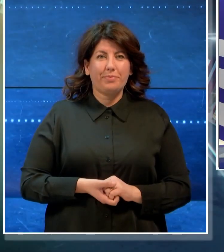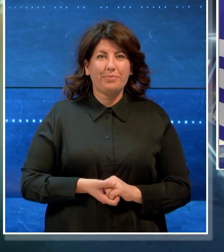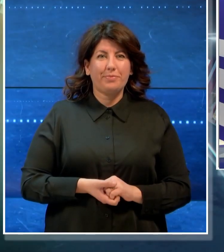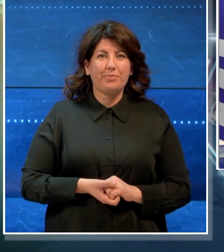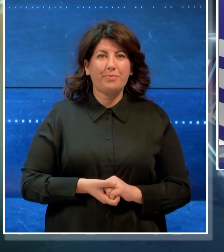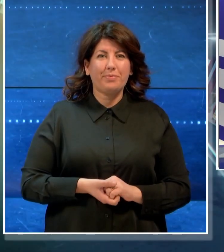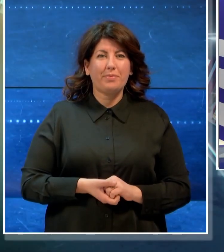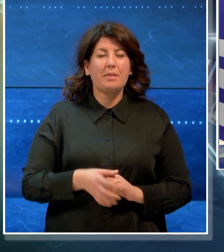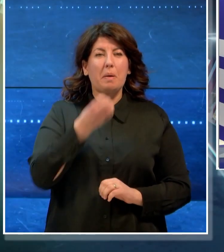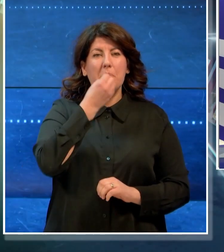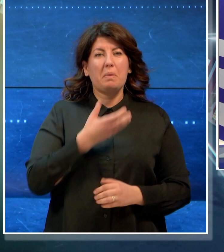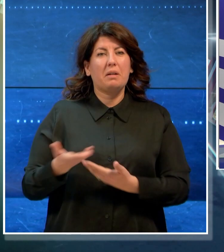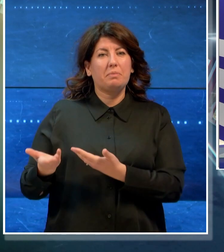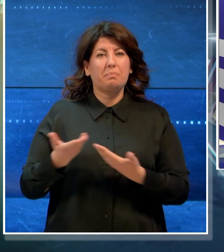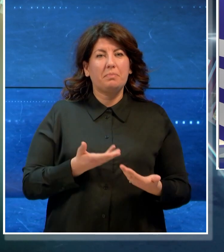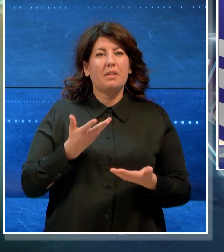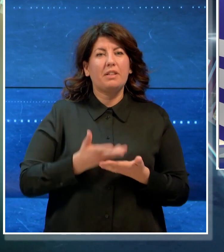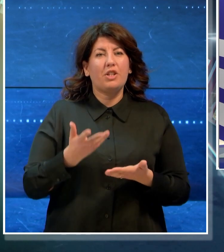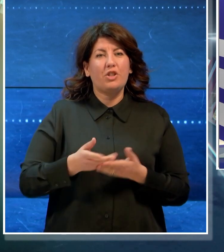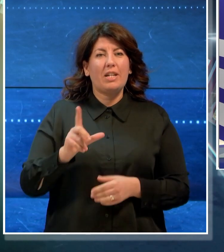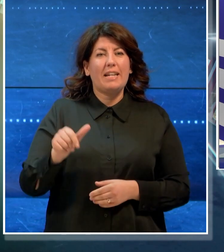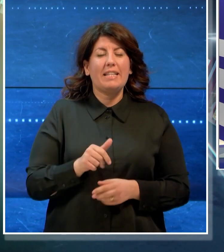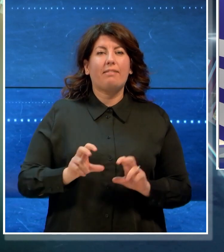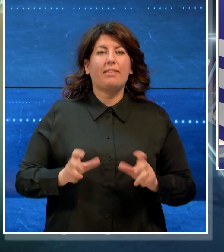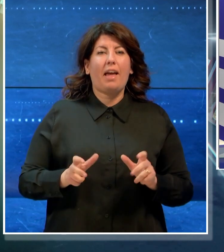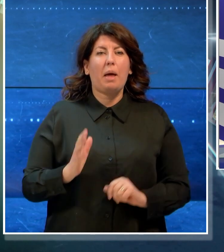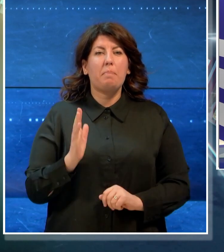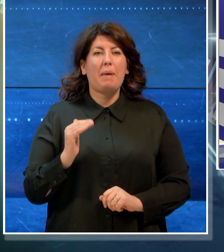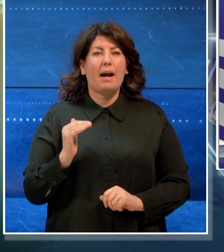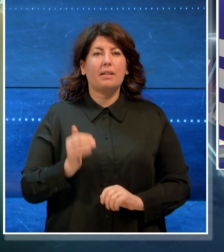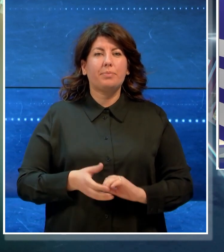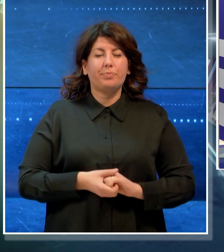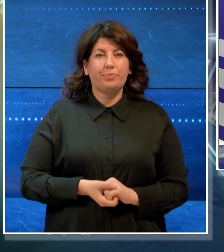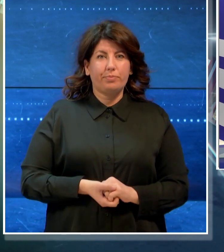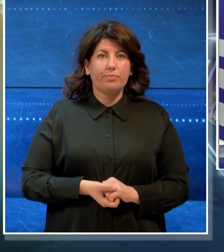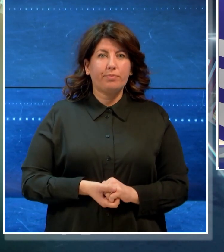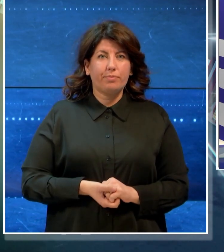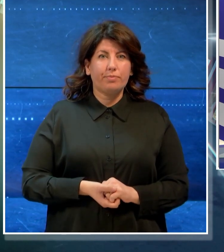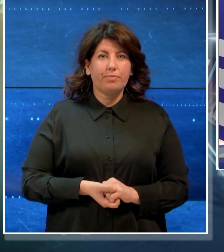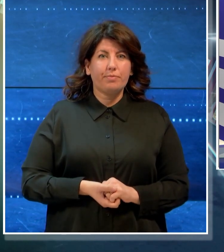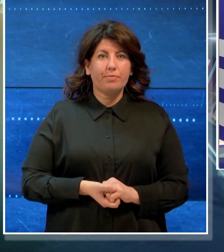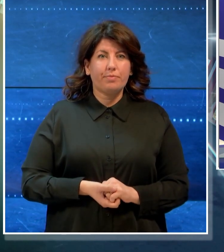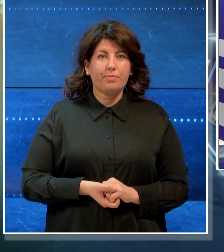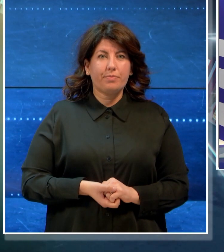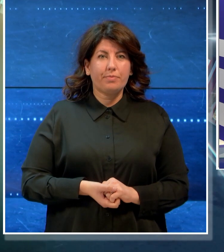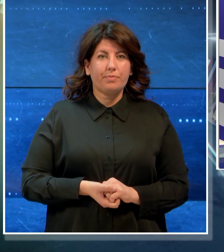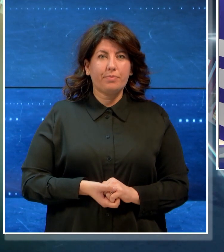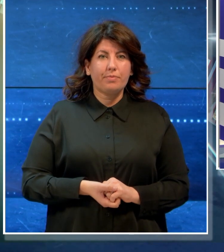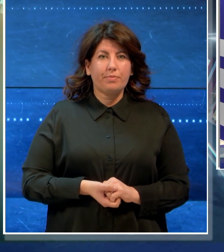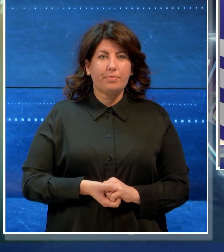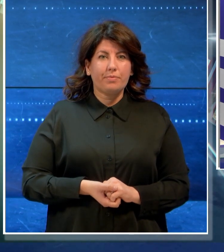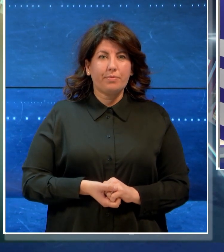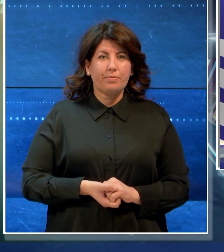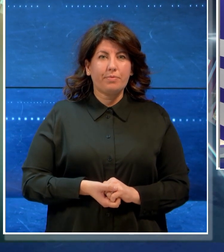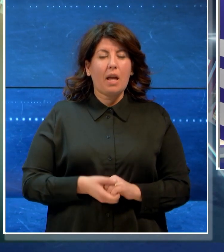Ben trovati con il TG Liss di Telebari. Si sono svolti